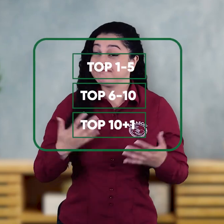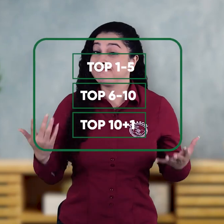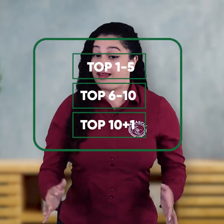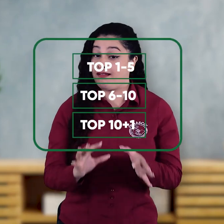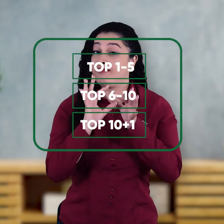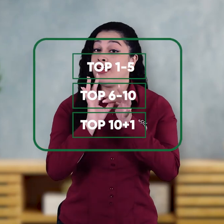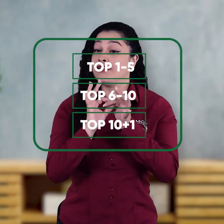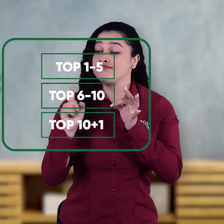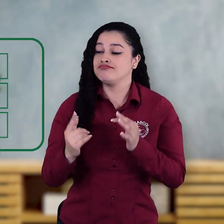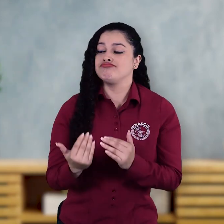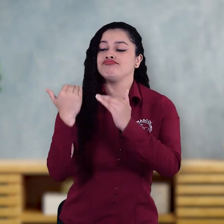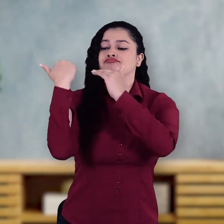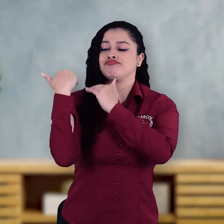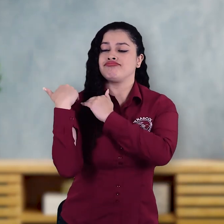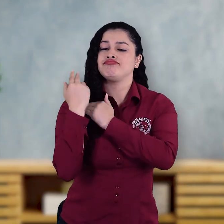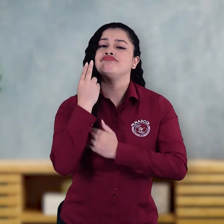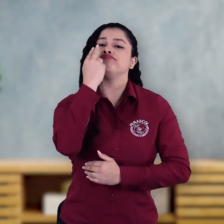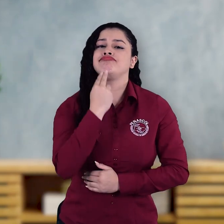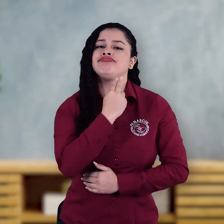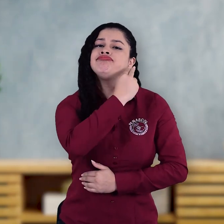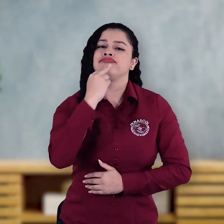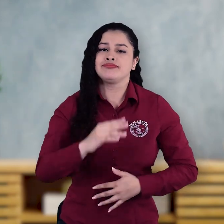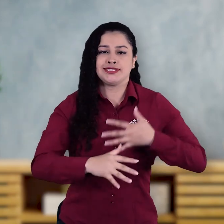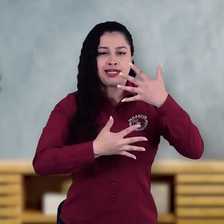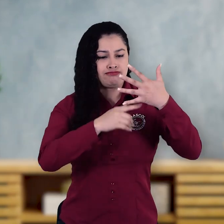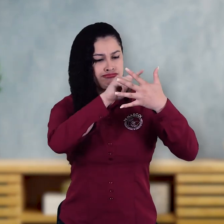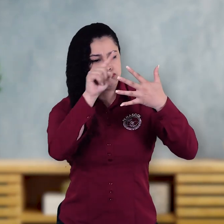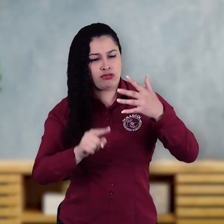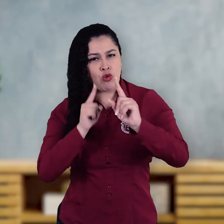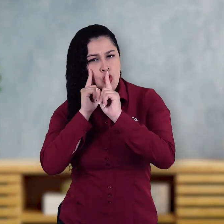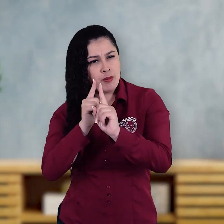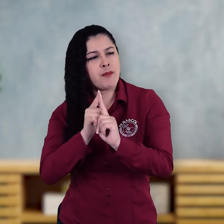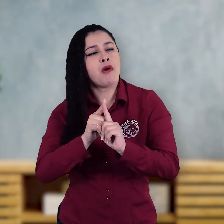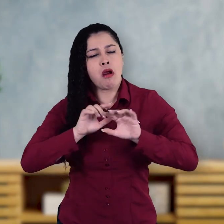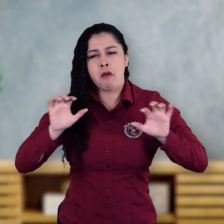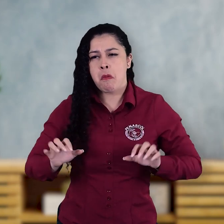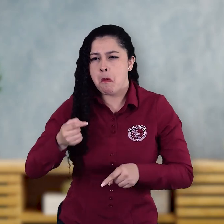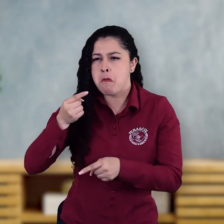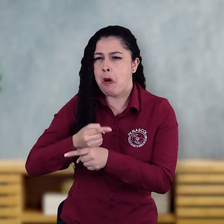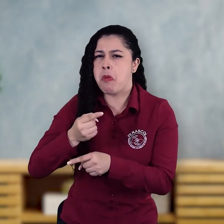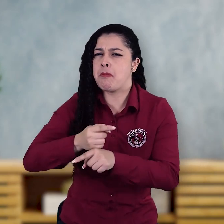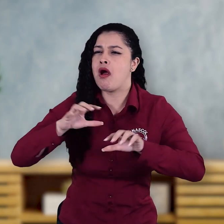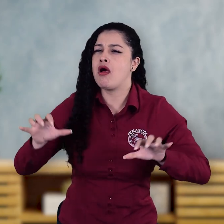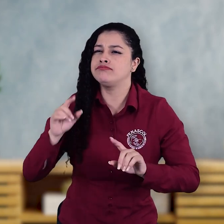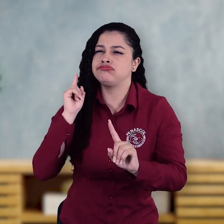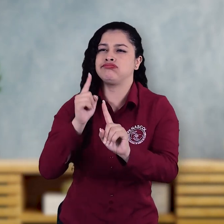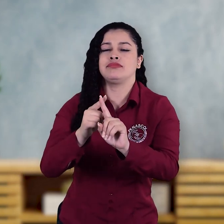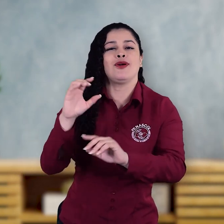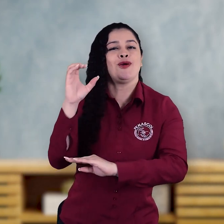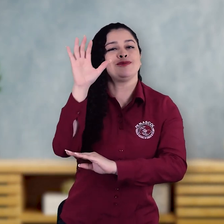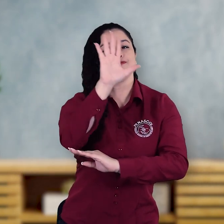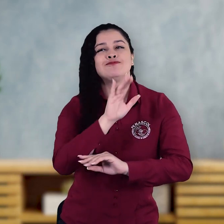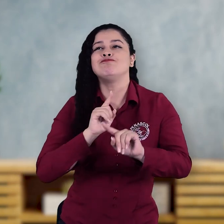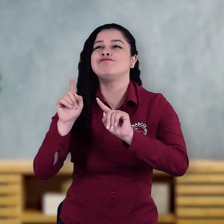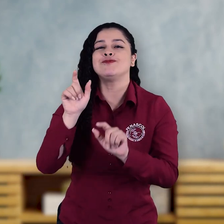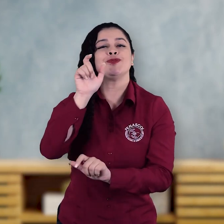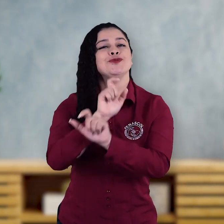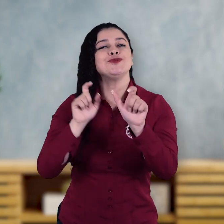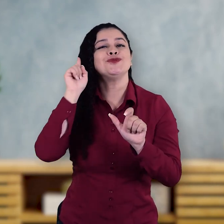¡Wow! No son estos 10 logros asuntos sin importancia. Cada uno de ellos ha repercutido en la vida de las personas sordas. Es de agradecer tantas acciones